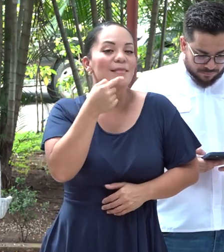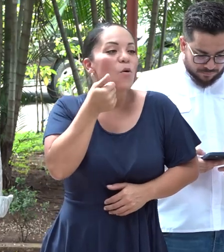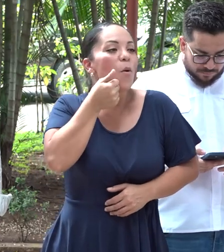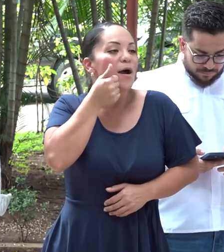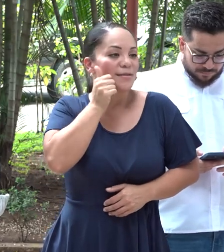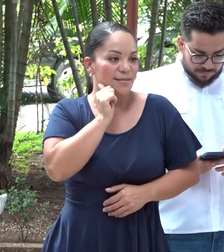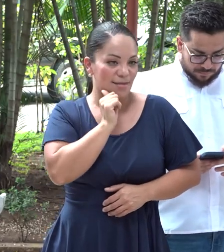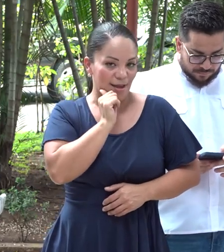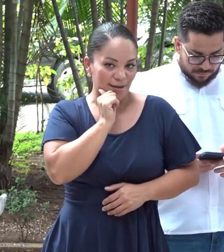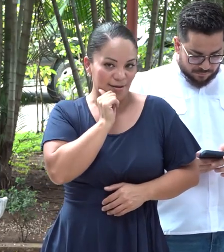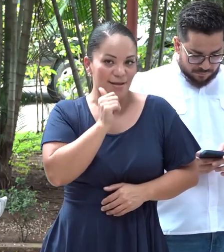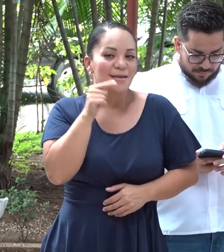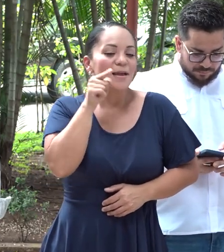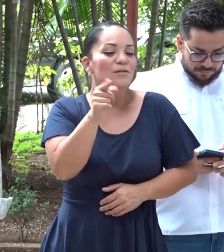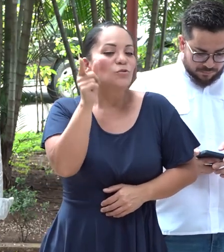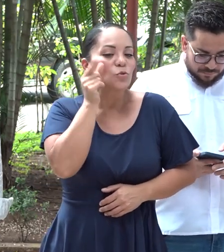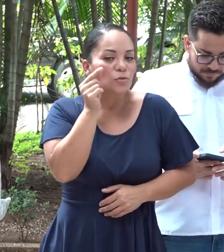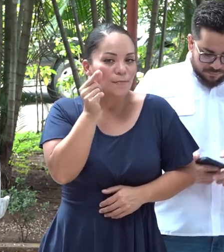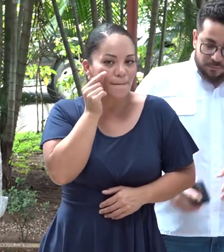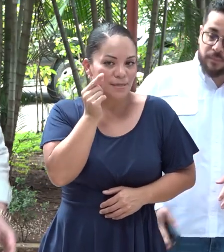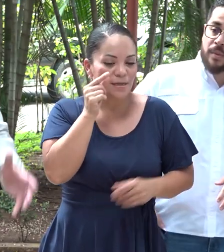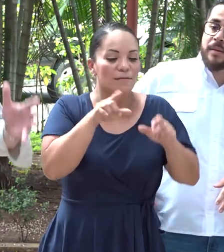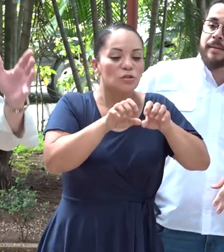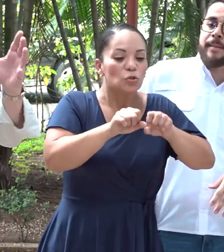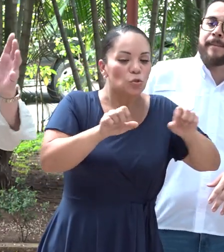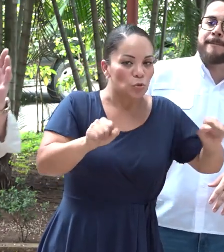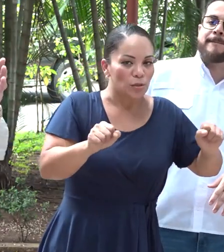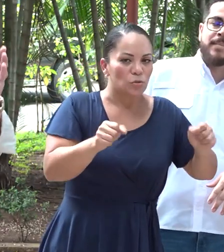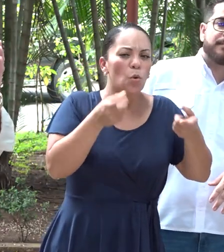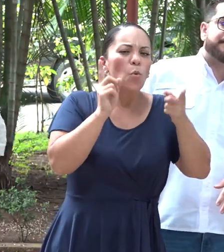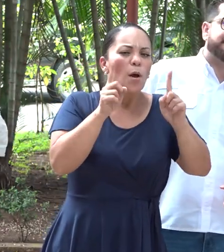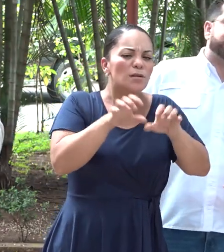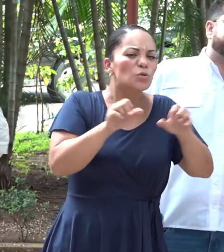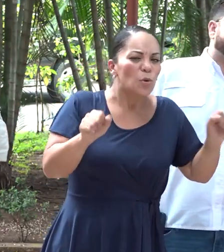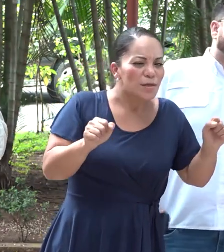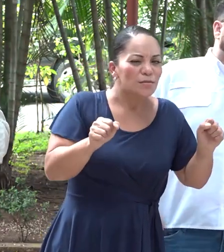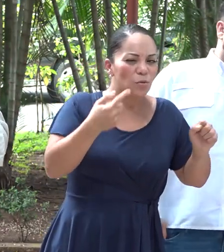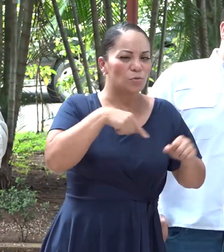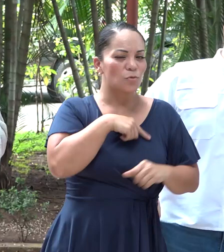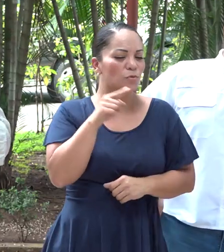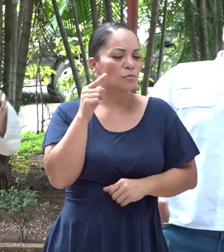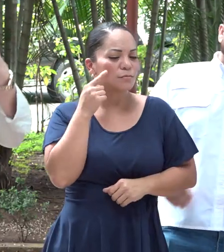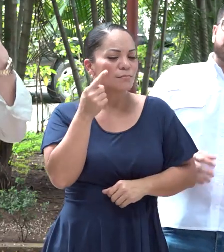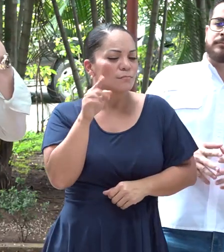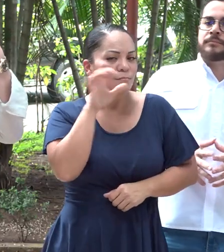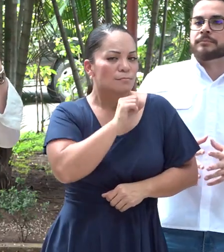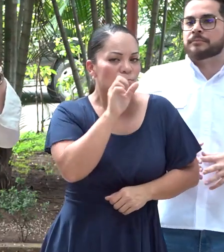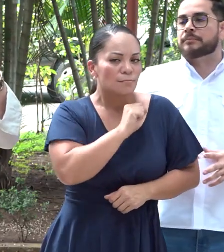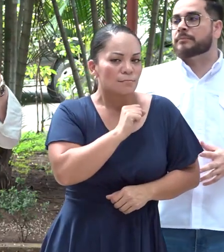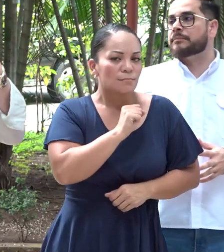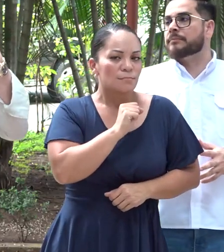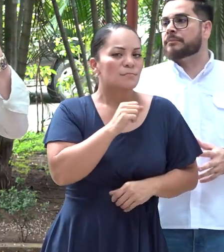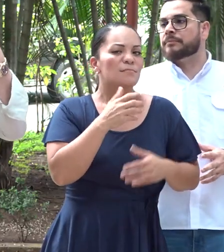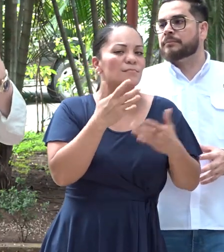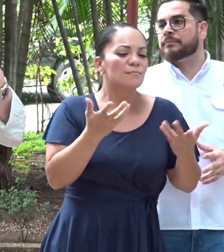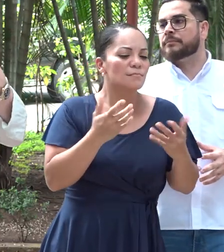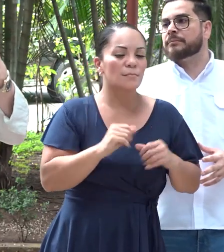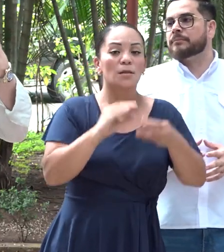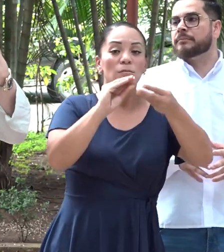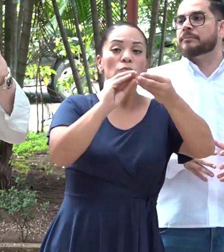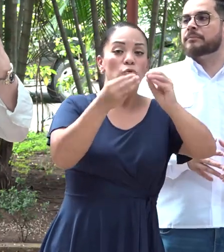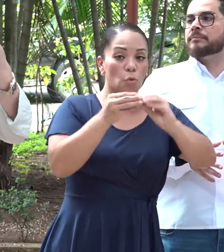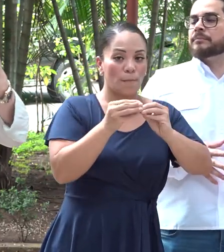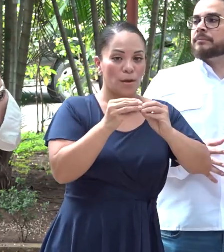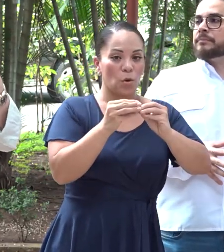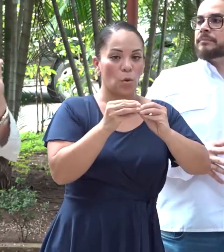ayer que él sospechaba de un chorizo. ¿Cuál es el chorizo que estamos sospechando? Que se tiran un número